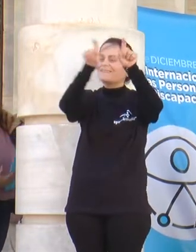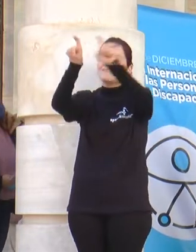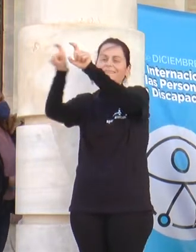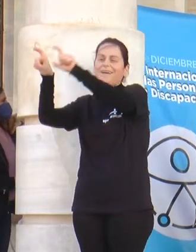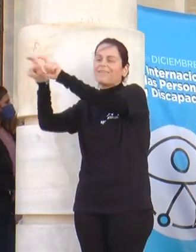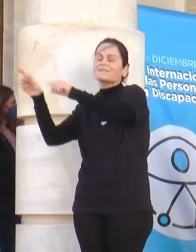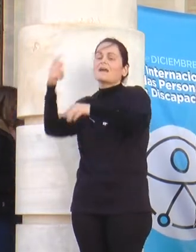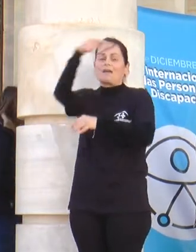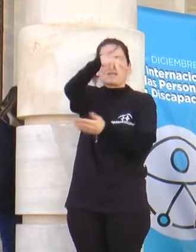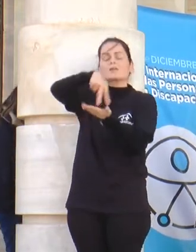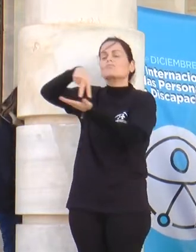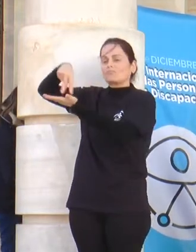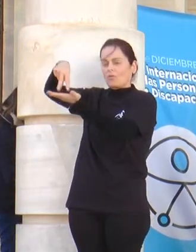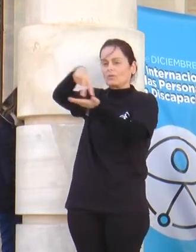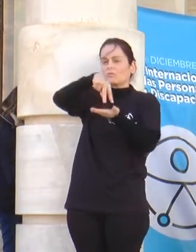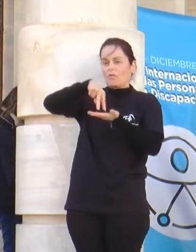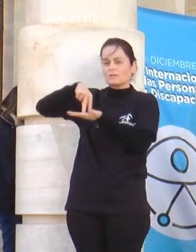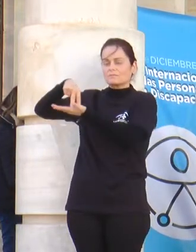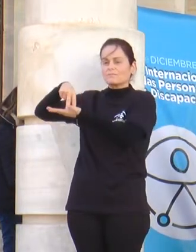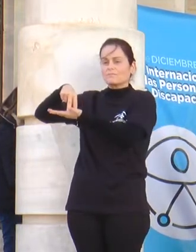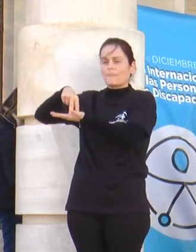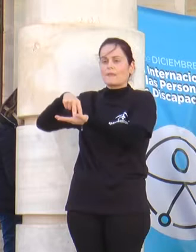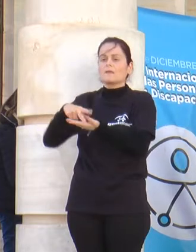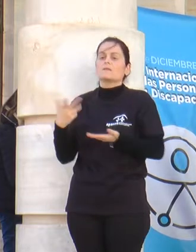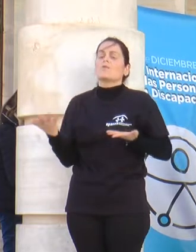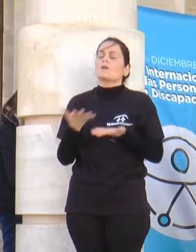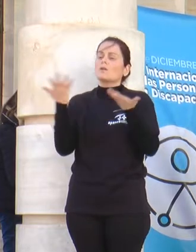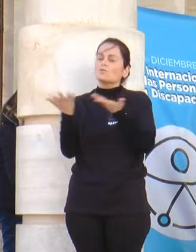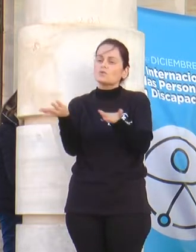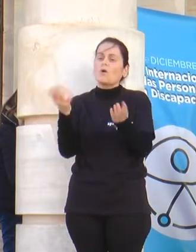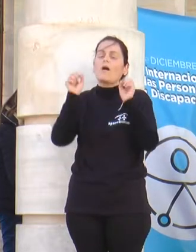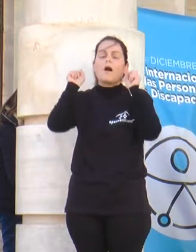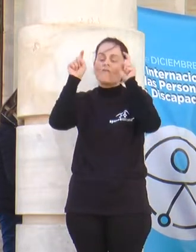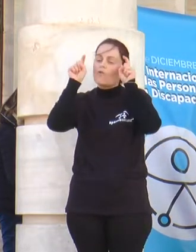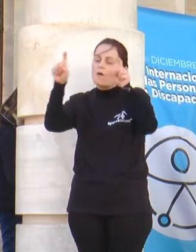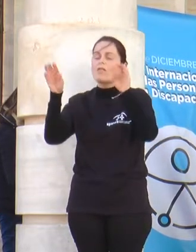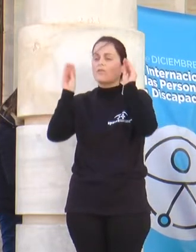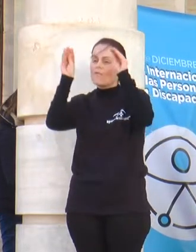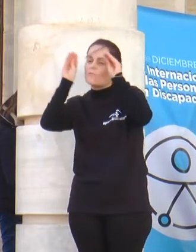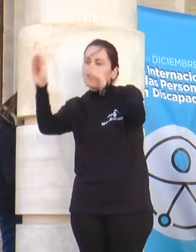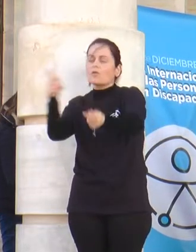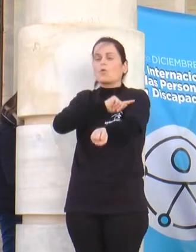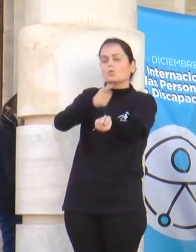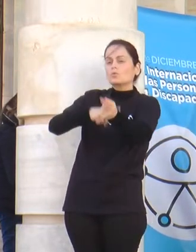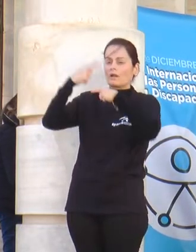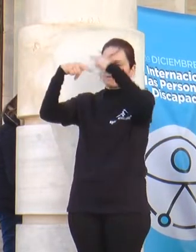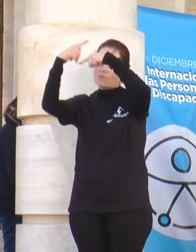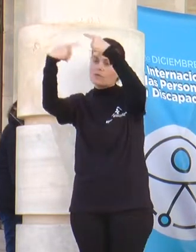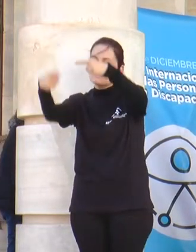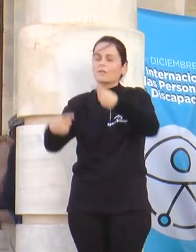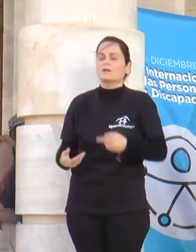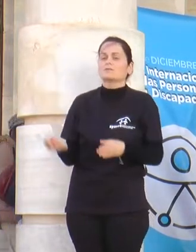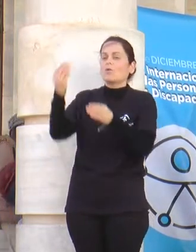estáis aquí hoy representadas, ofreciendo actividades inclusivas de información, de formación, culturales, deportivas y lúdicas.